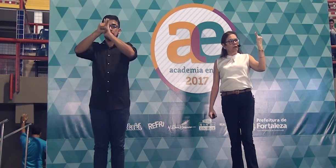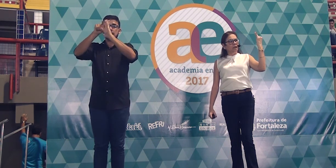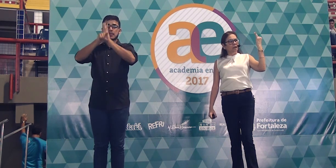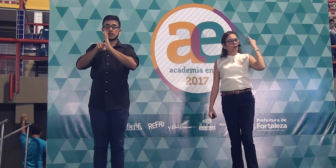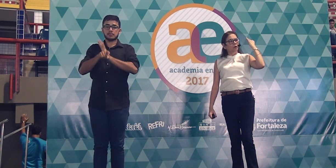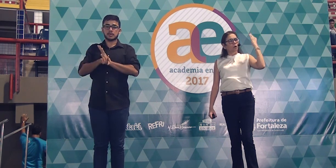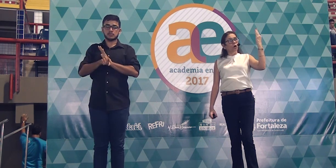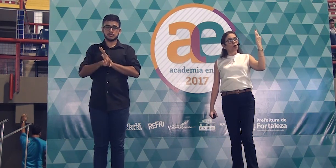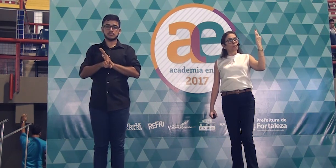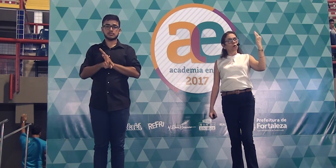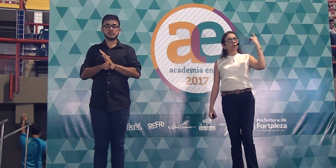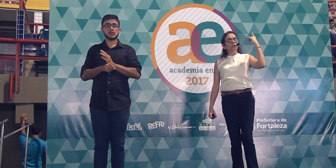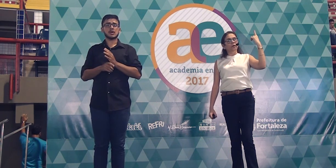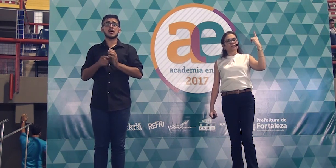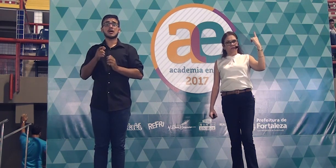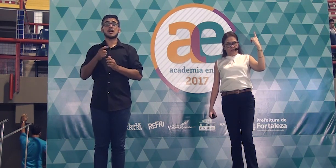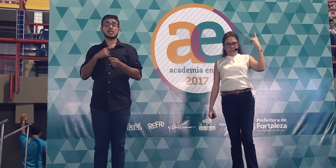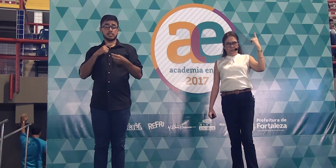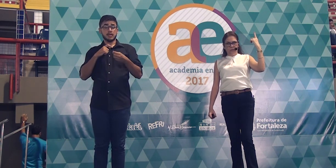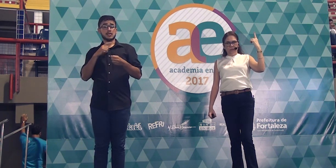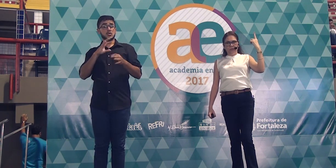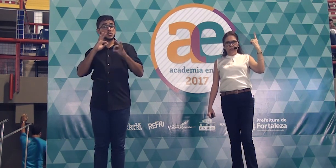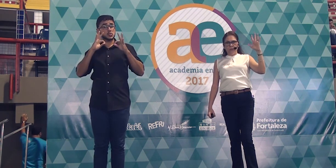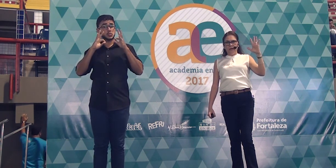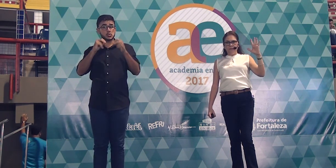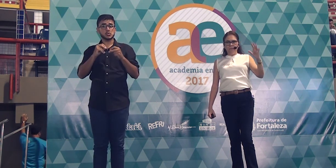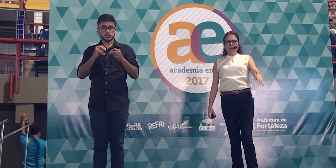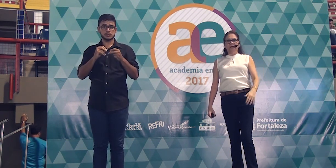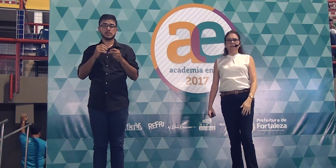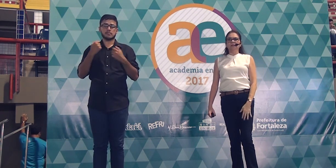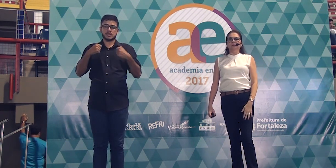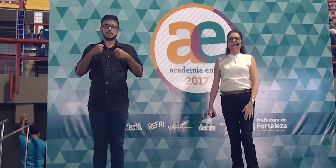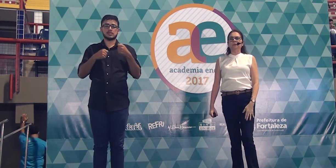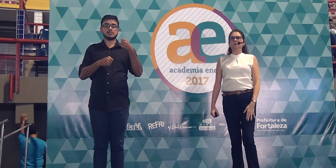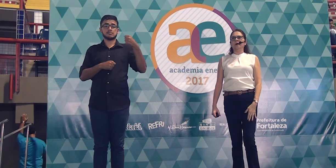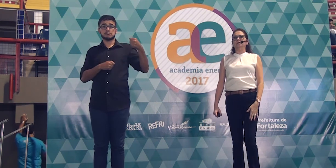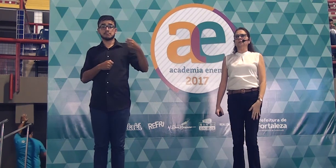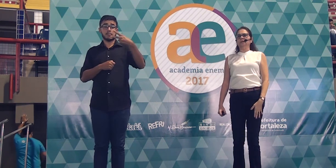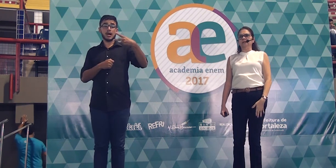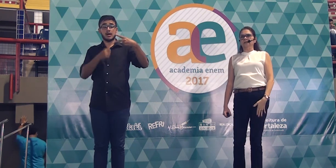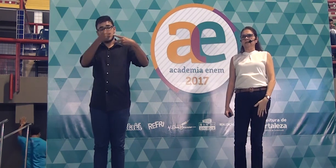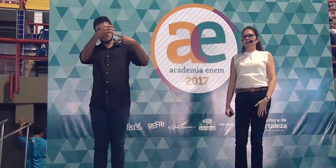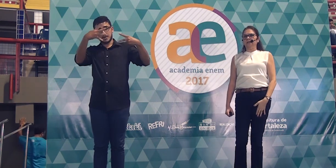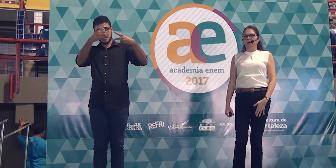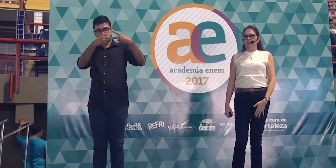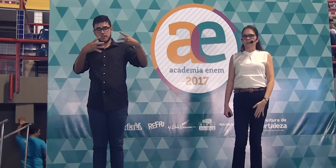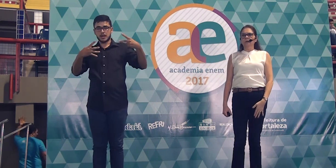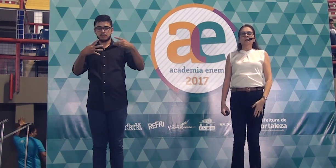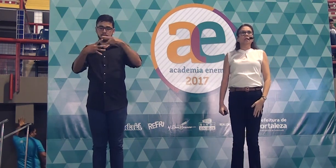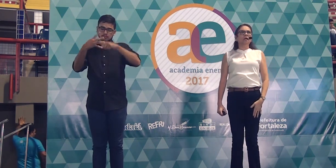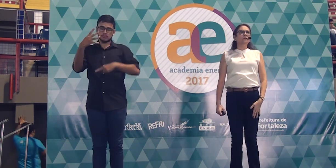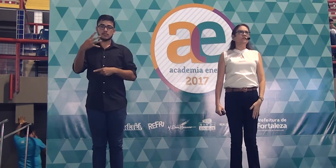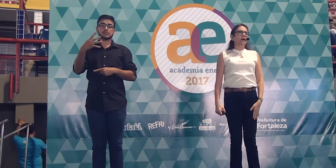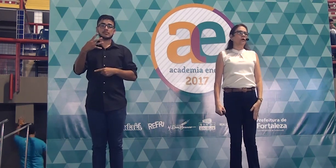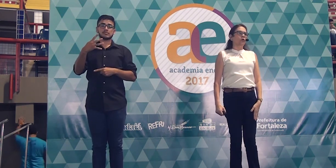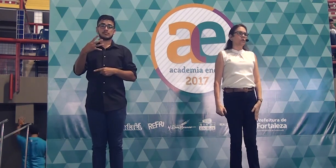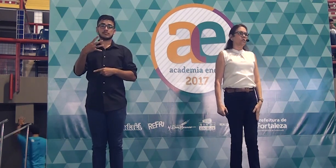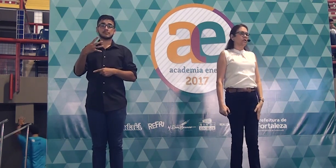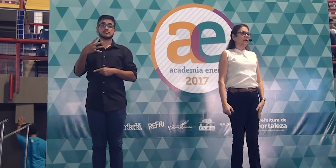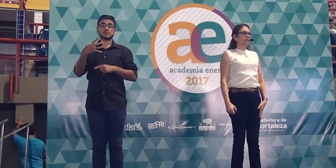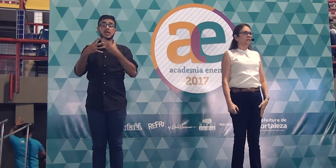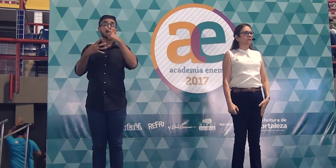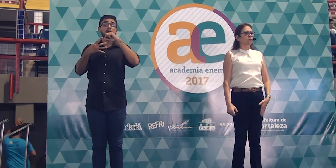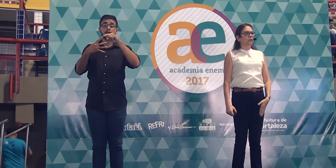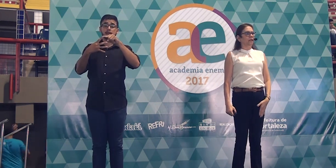o quê, como e o efeito. Tudo bem? Essas são as principais mudanças desse ano. Quem vai